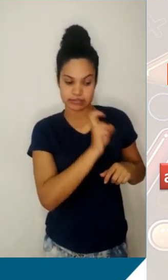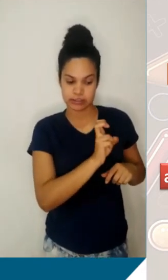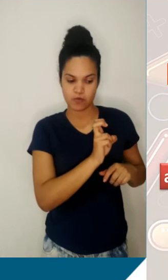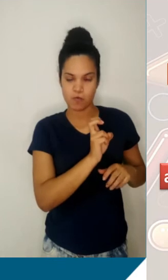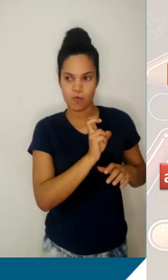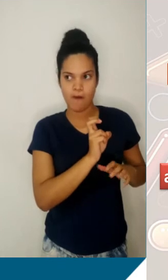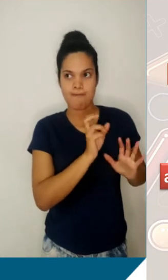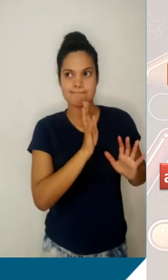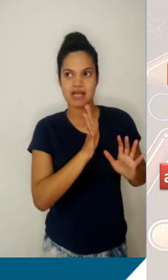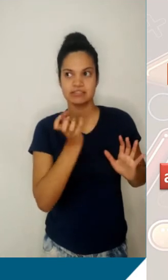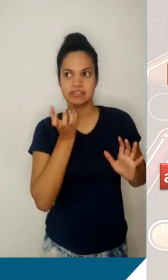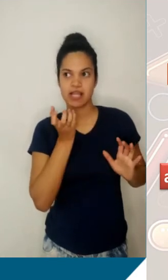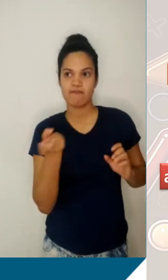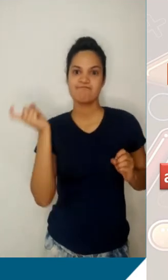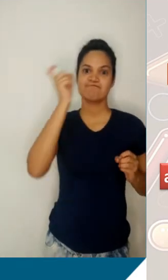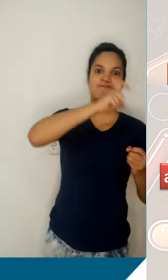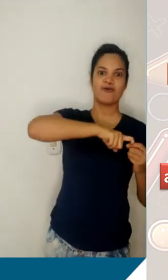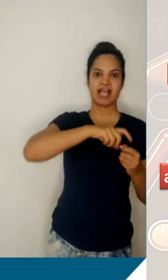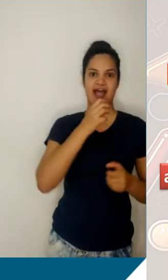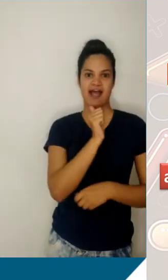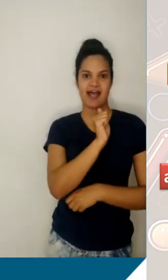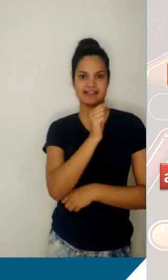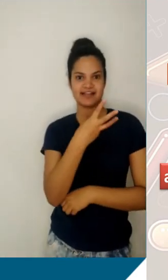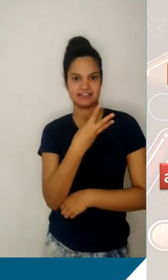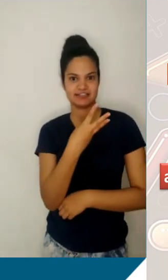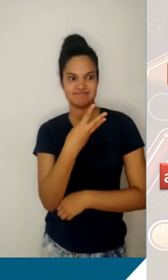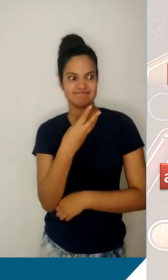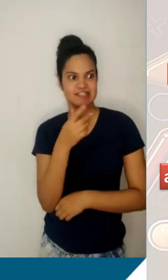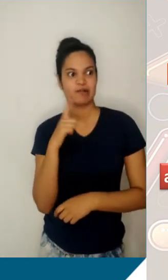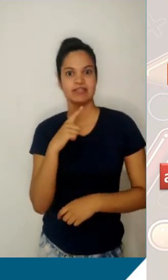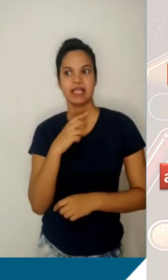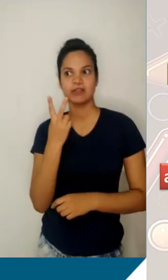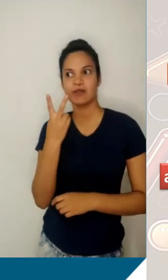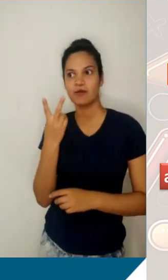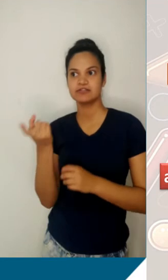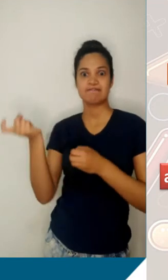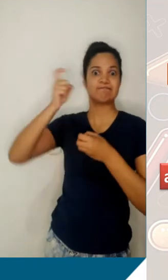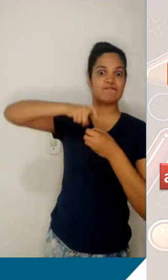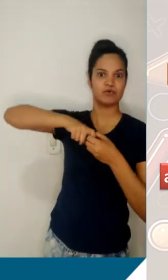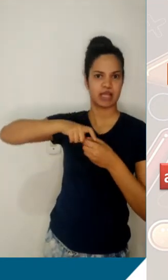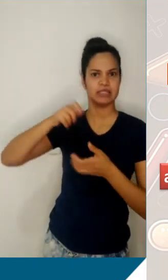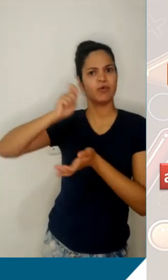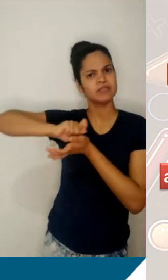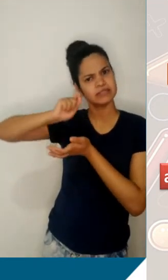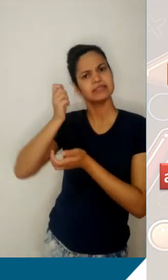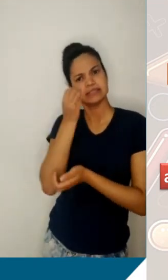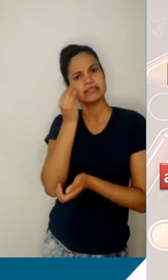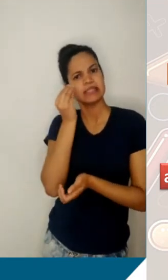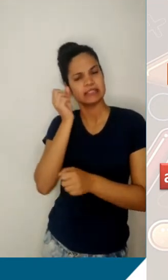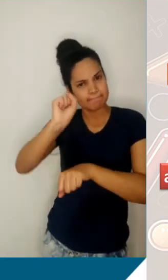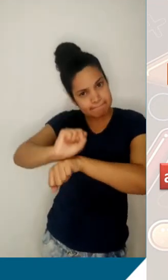posição 3. Reparem que agora há dois deslocamentos para trás. Então, pausa o vídeo e tenta escrever essa relação que